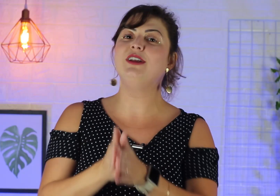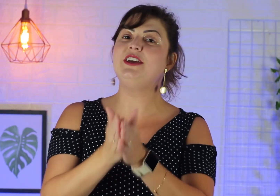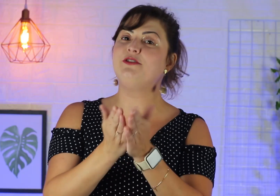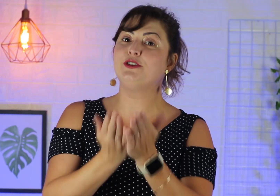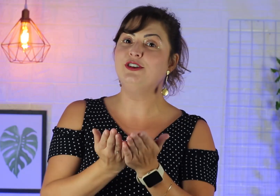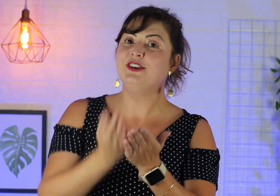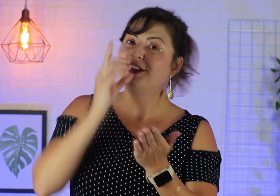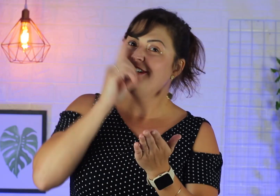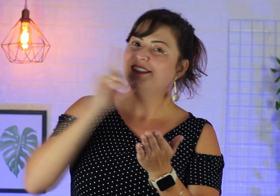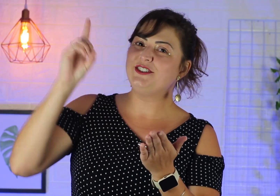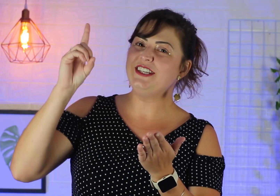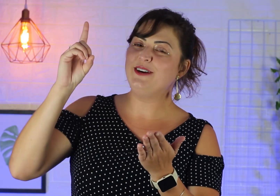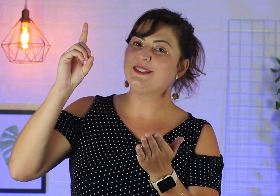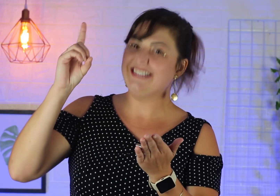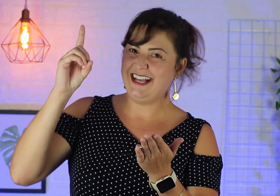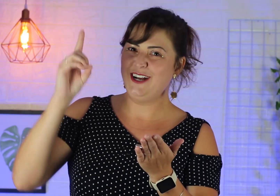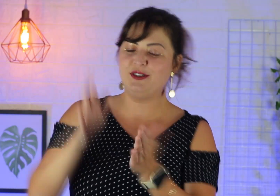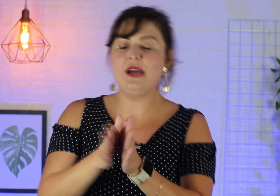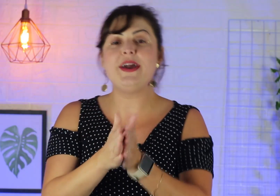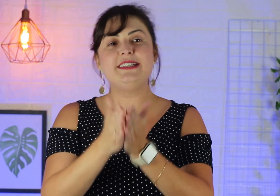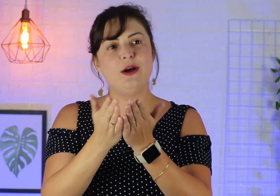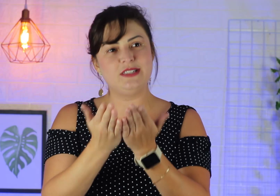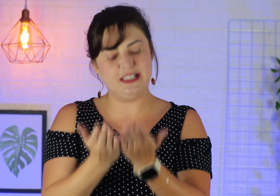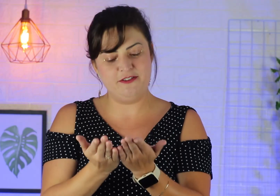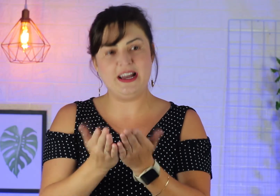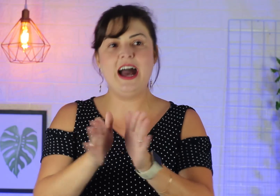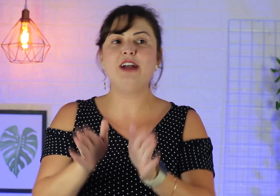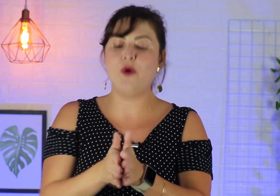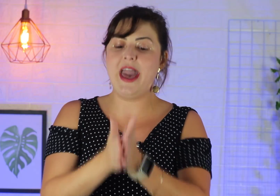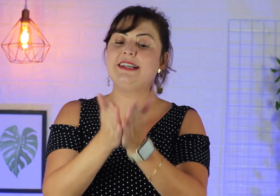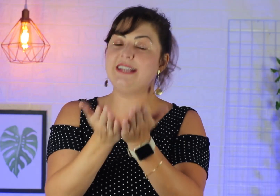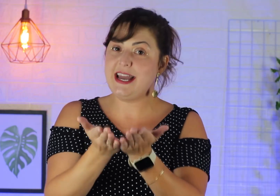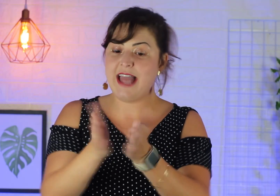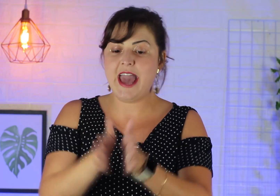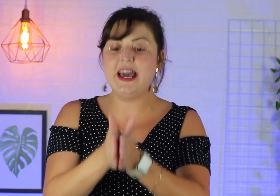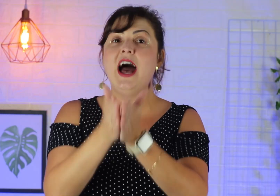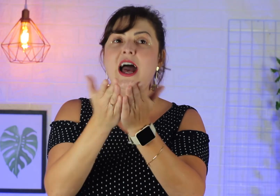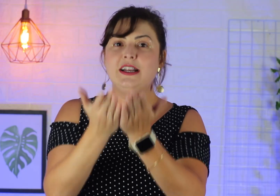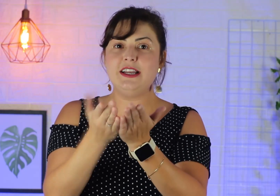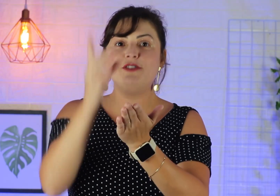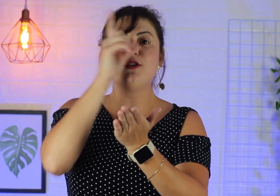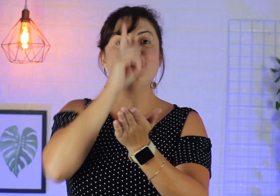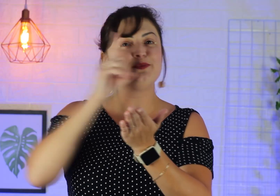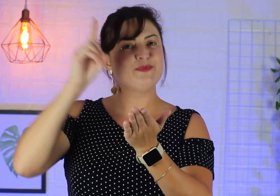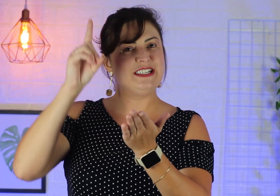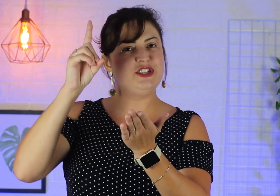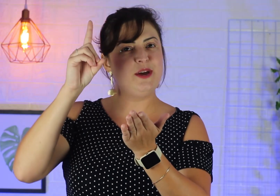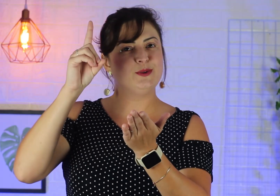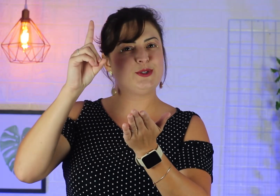o livro de Deus, certo? Então, esse é o significado, essa é a ideia, livro de Deus.